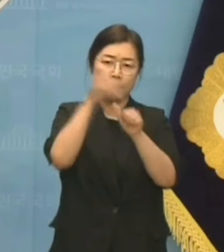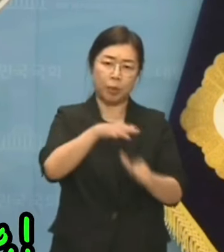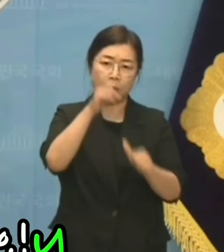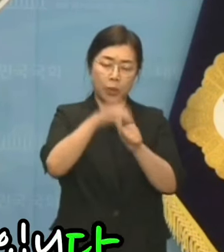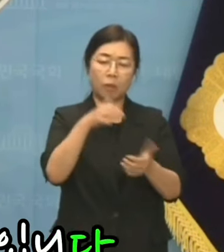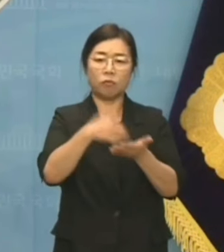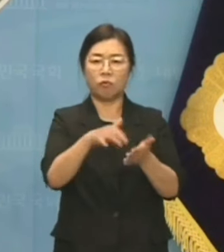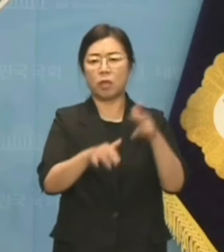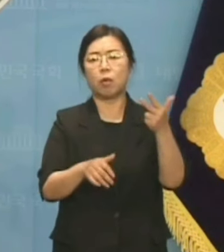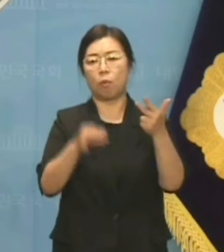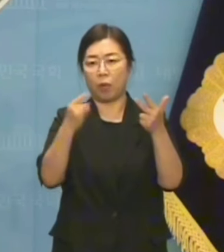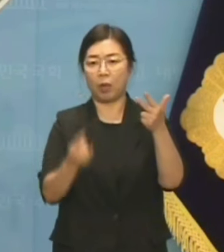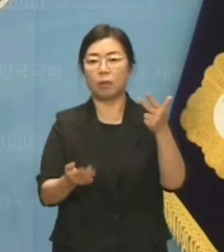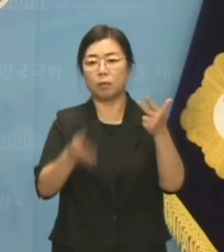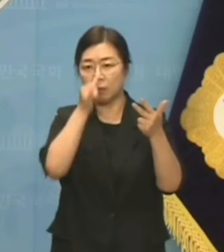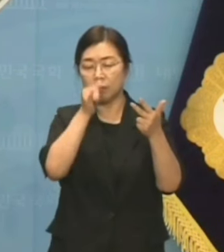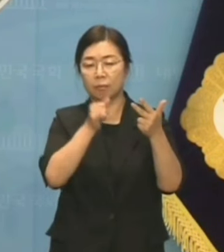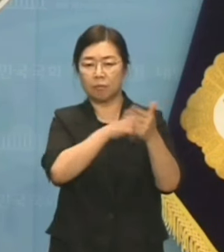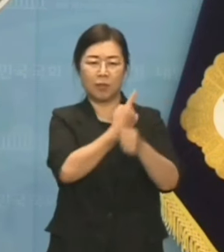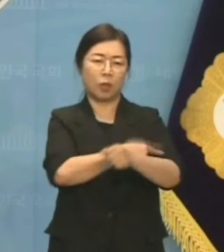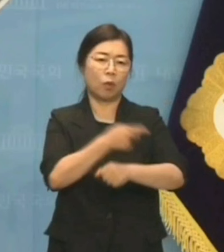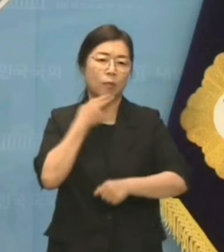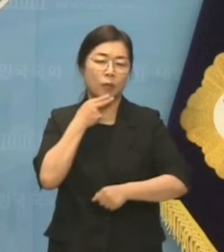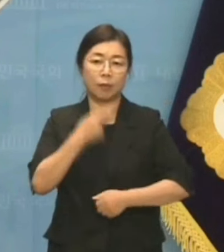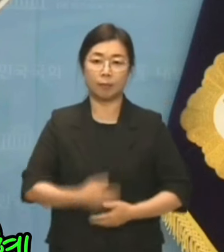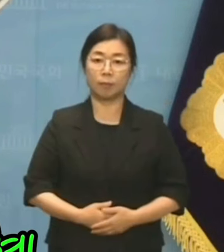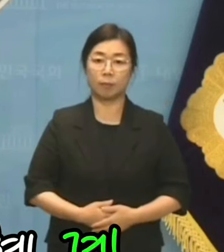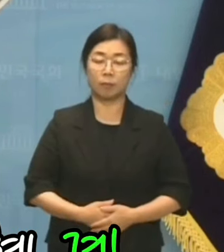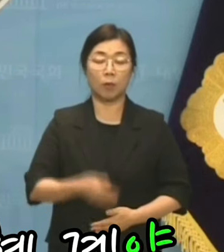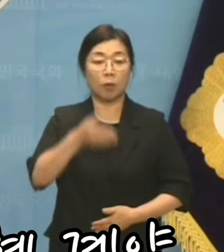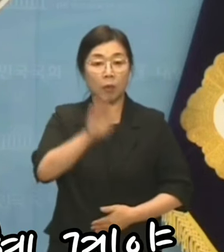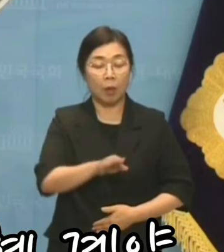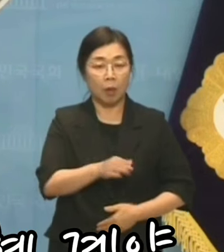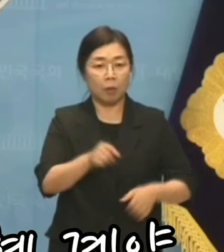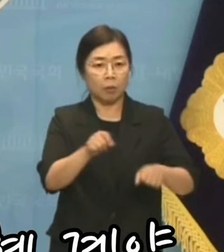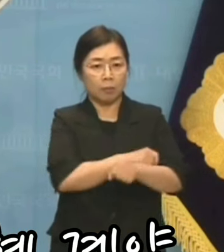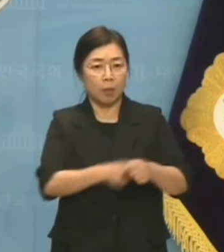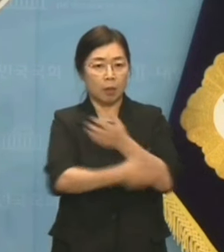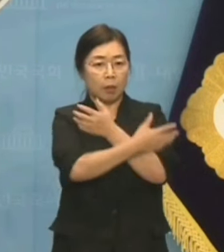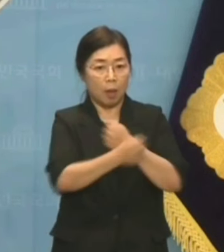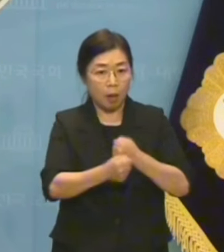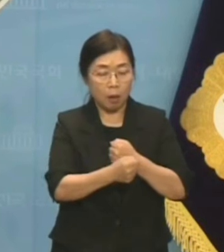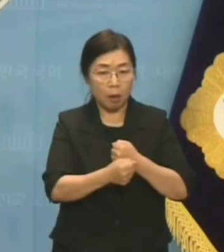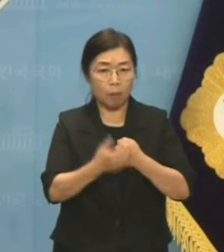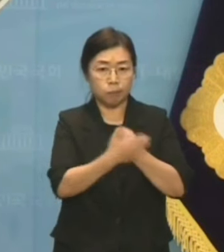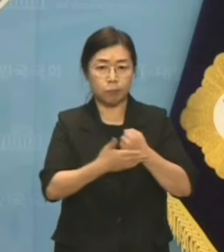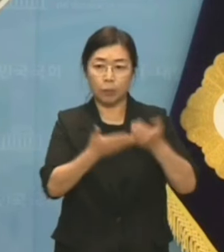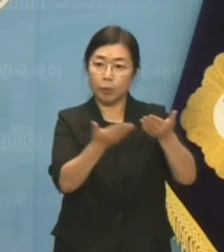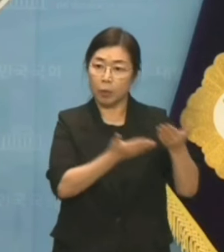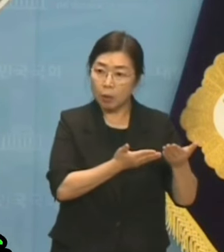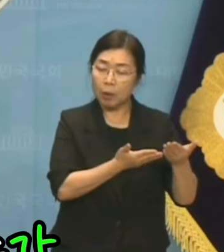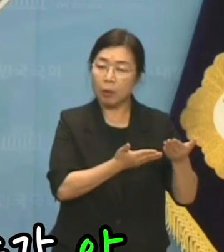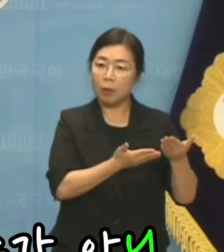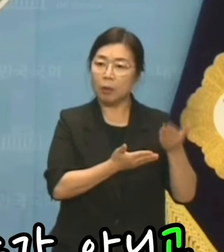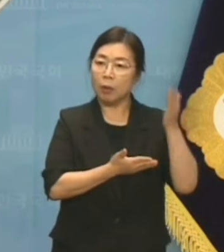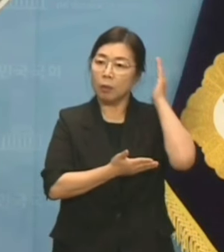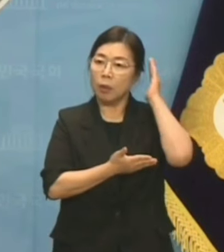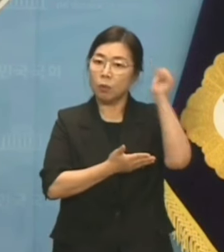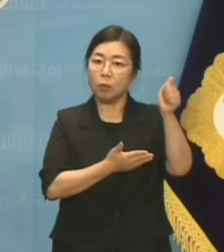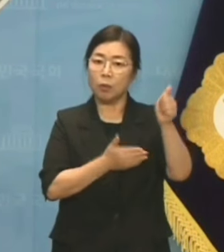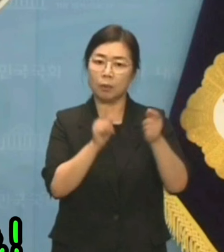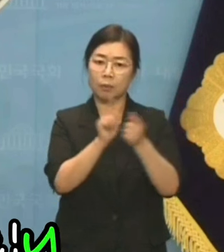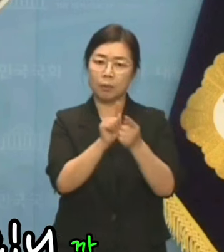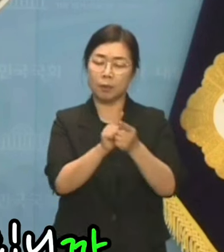업체입니다. 그런 업체가 특혜 계약을 따냈다니 대통령 지인 찬스가 아니고